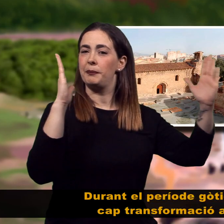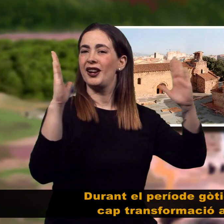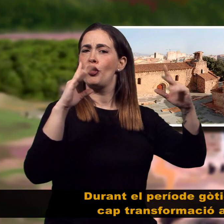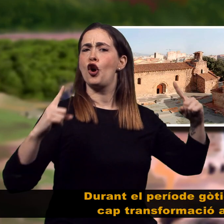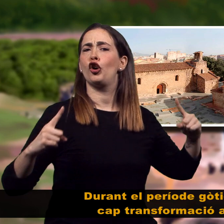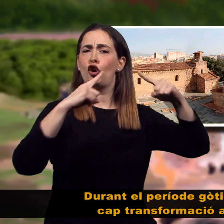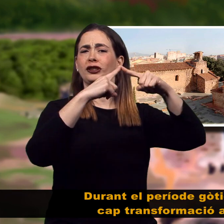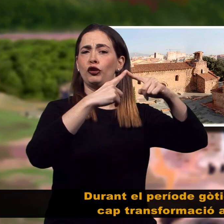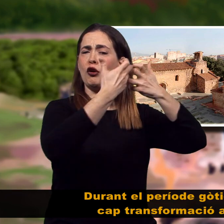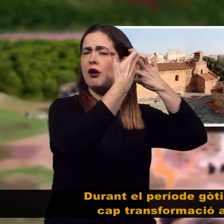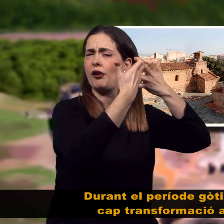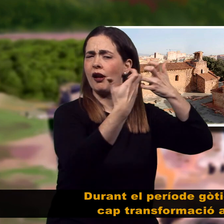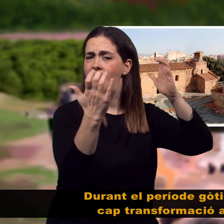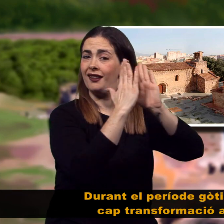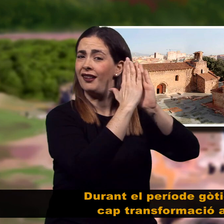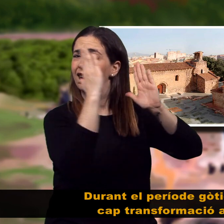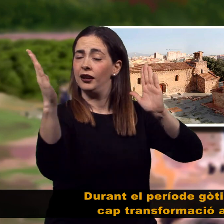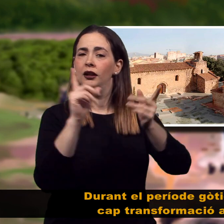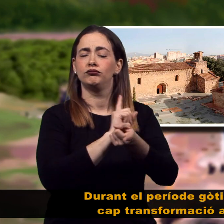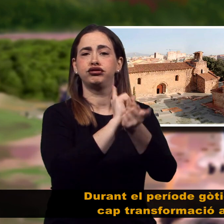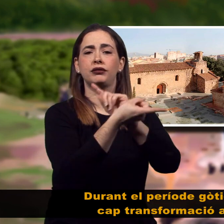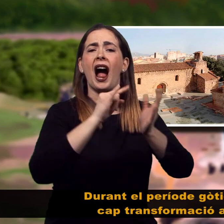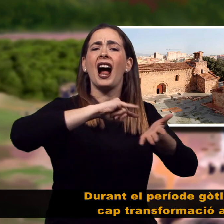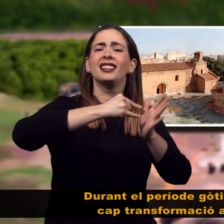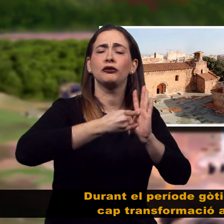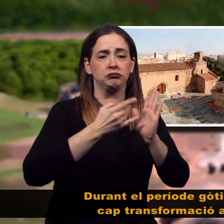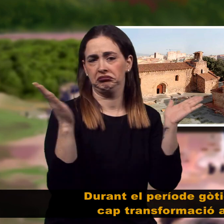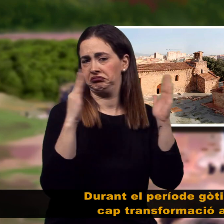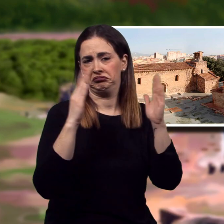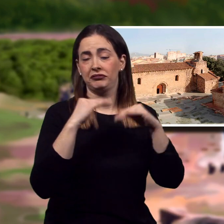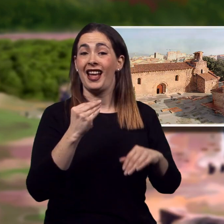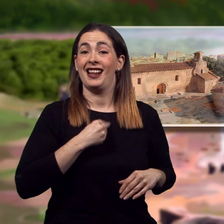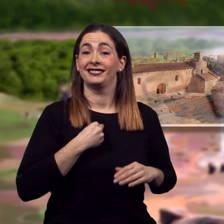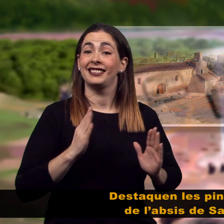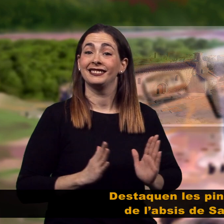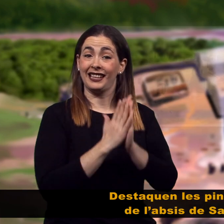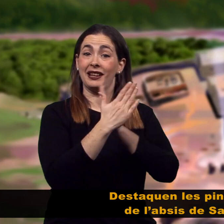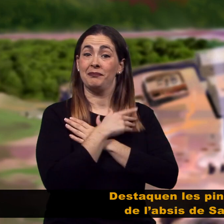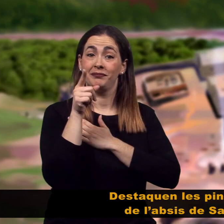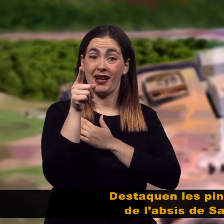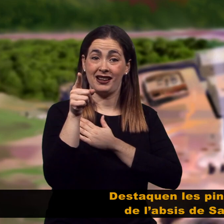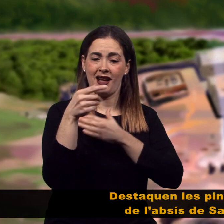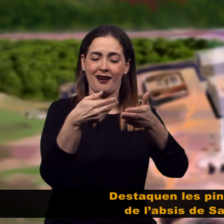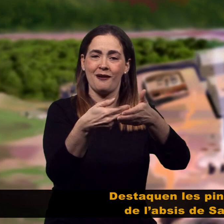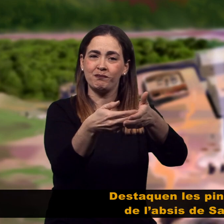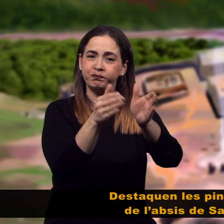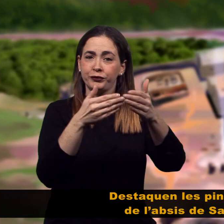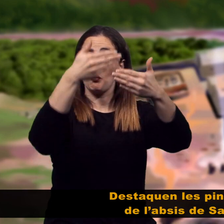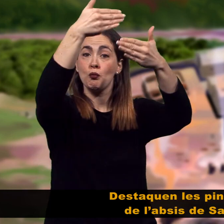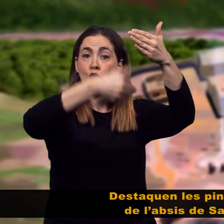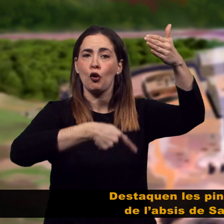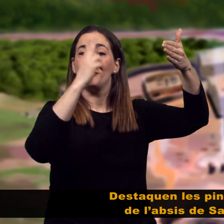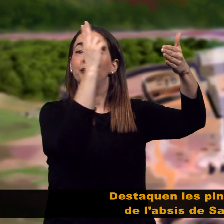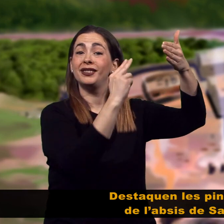Durant el període gòtic no es produeix cap transformació arquitectònica. Destaquen les pintures murals de l'abscis de Santa Maria,